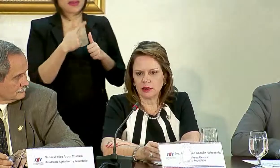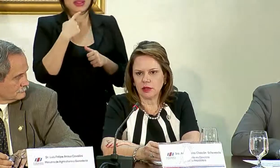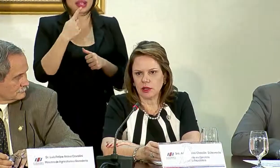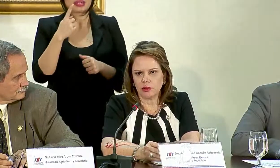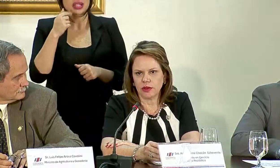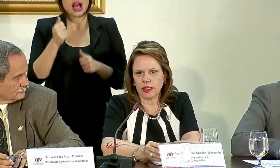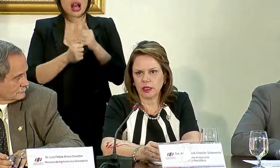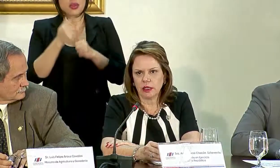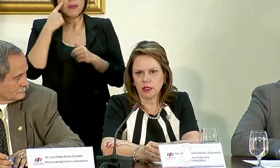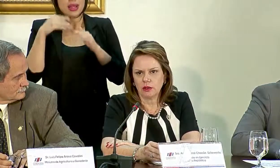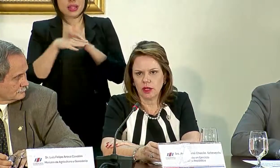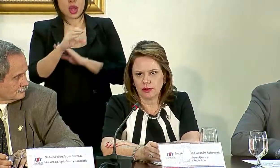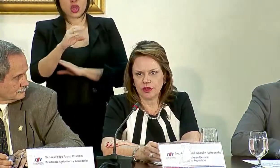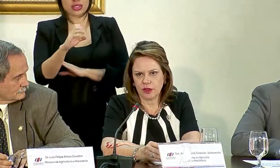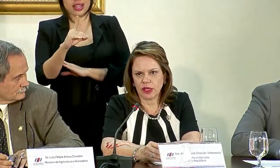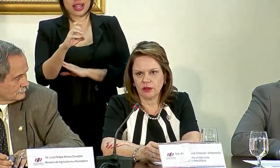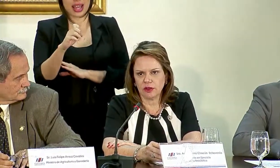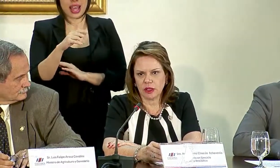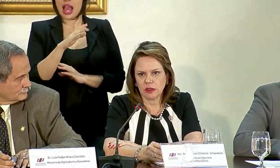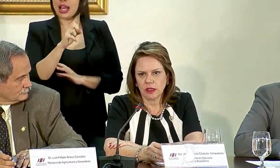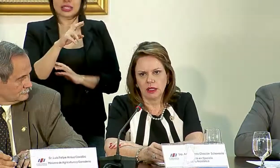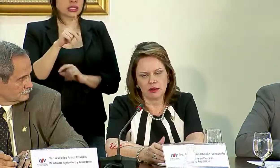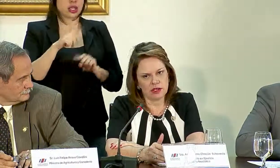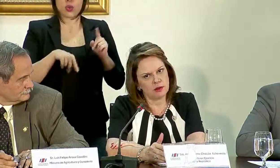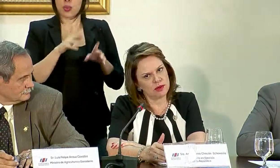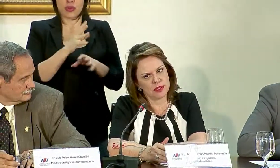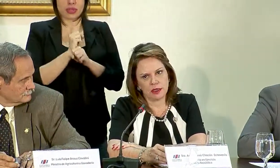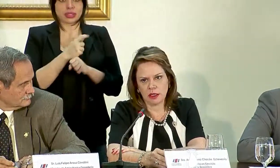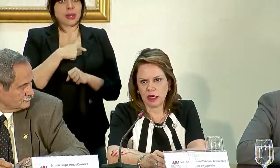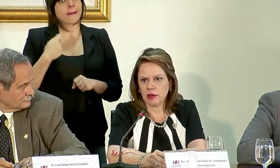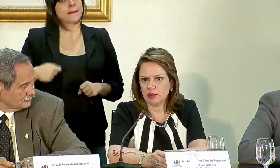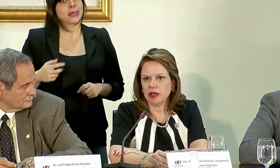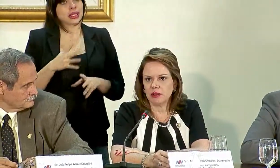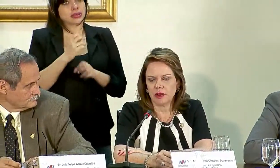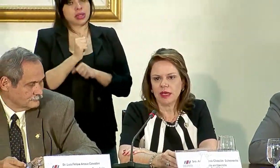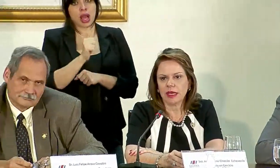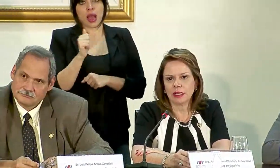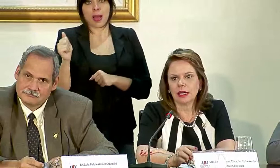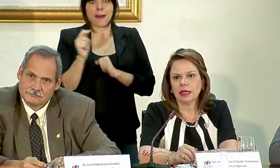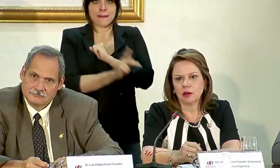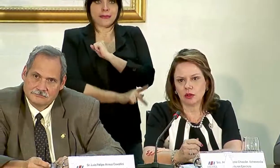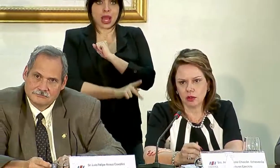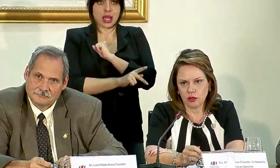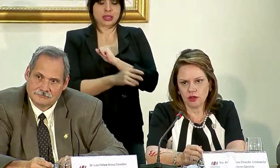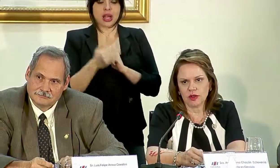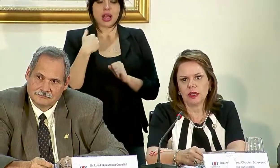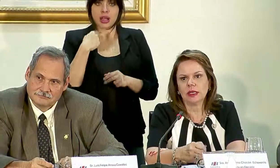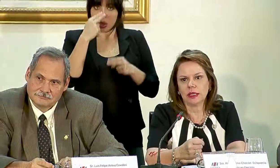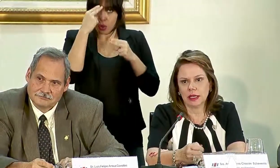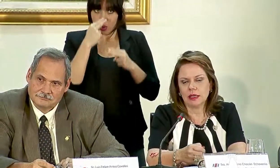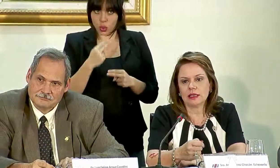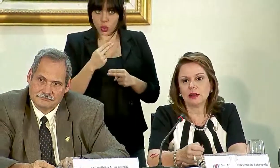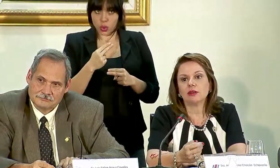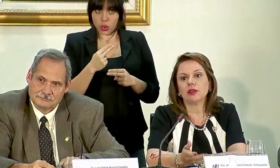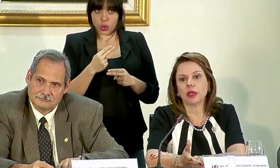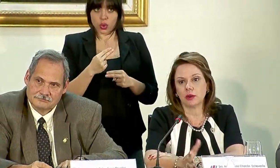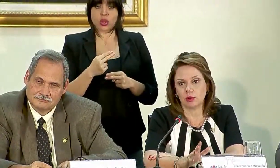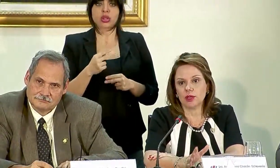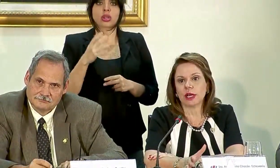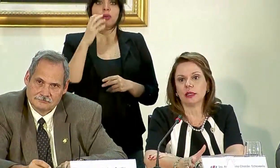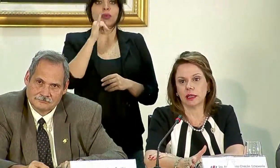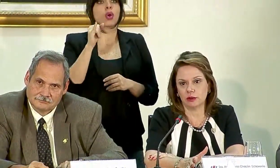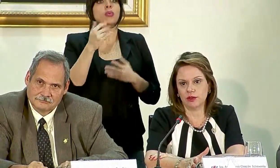ingreso a la OCDE no la recibe el canciller, la recibe el presidente de cada país que tiene el honor de ser